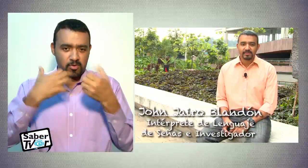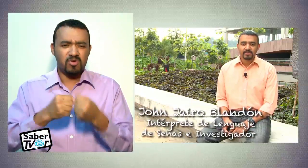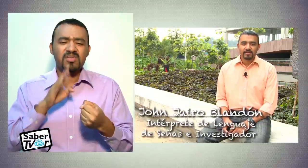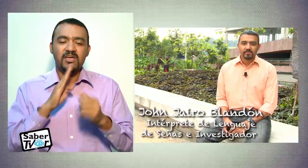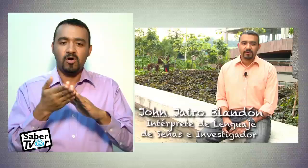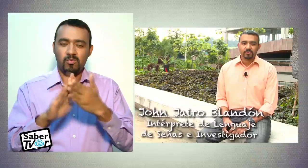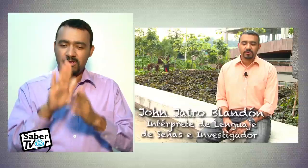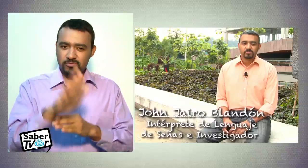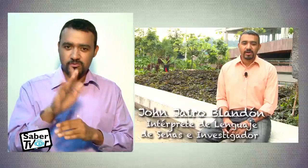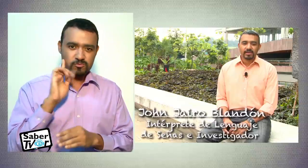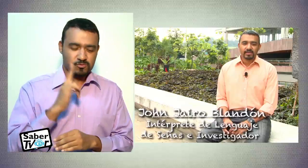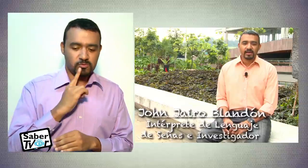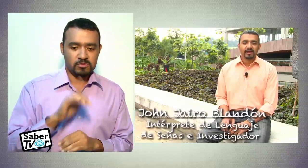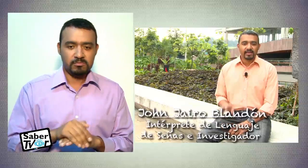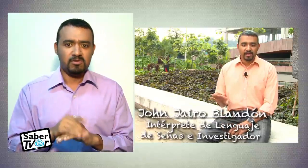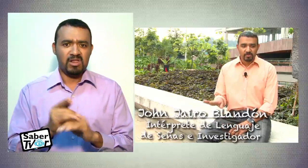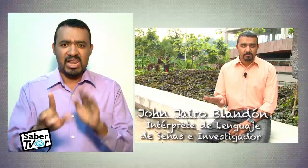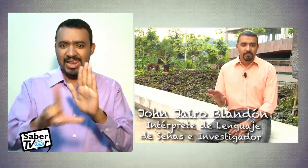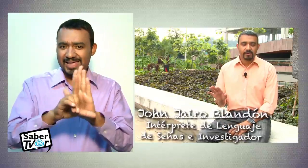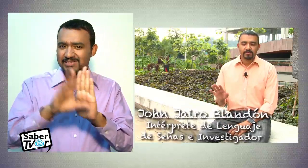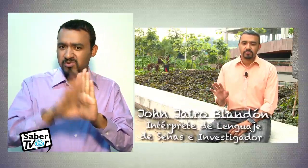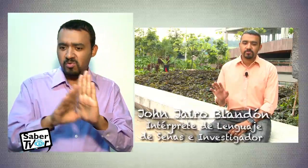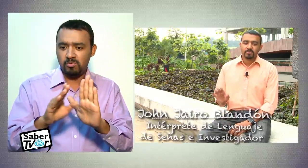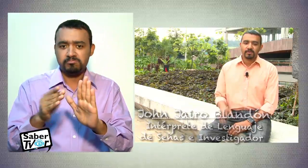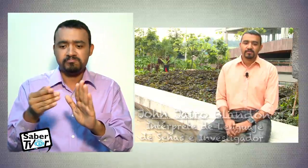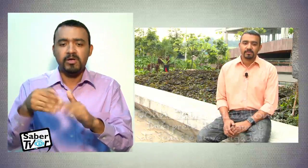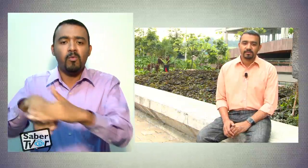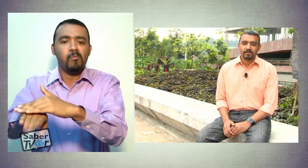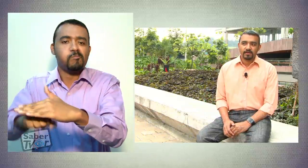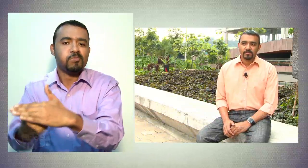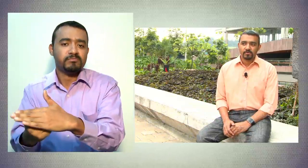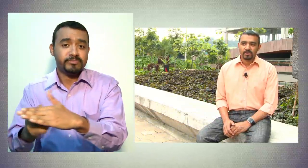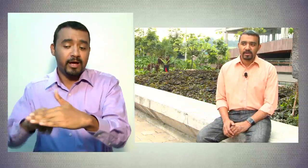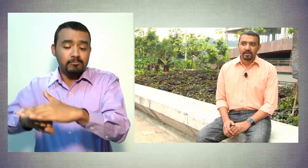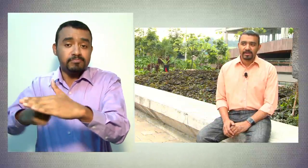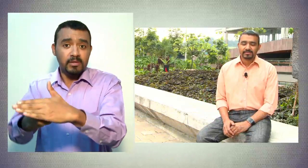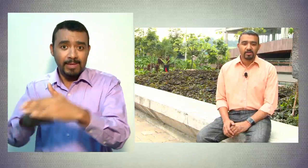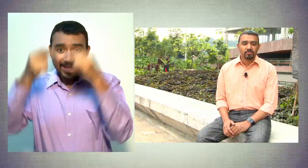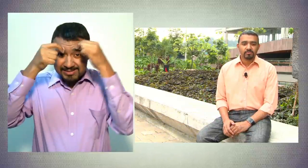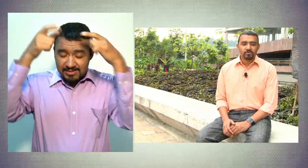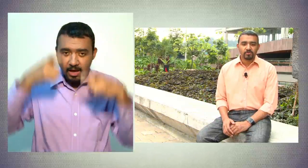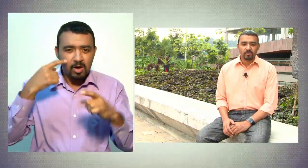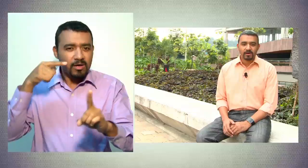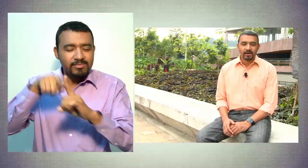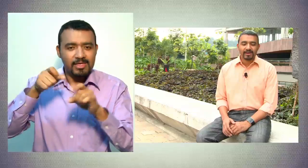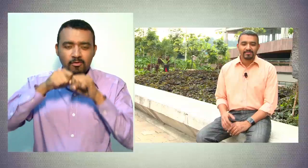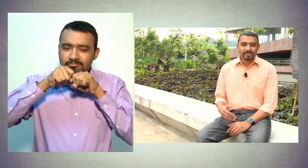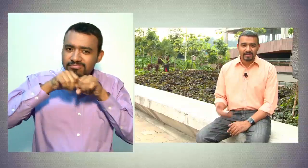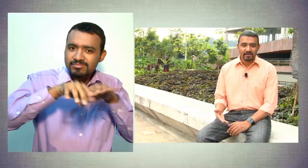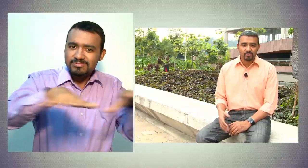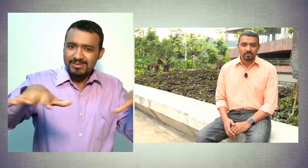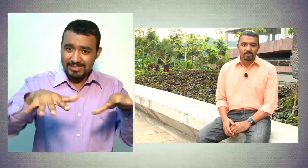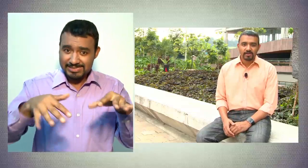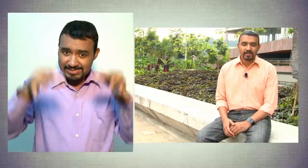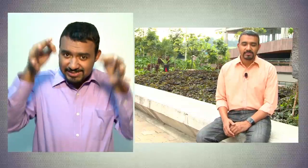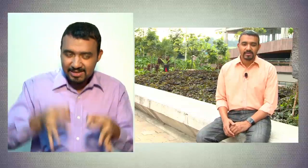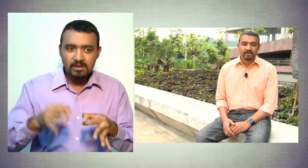pero es una ley que ha quedado en el papel puntualmente porque el Estado mismo no ha garantizado que esta